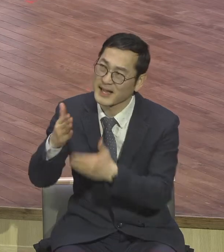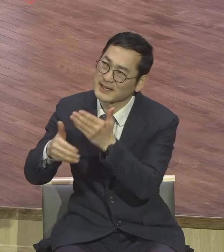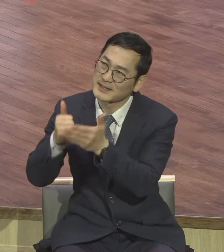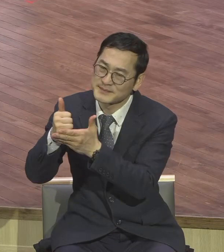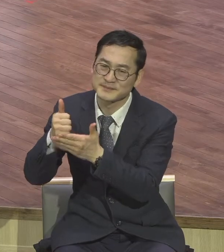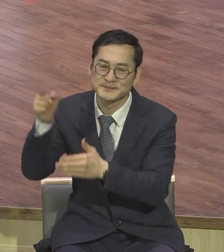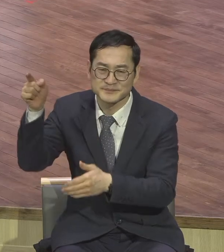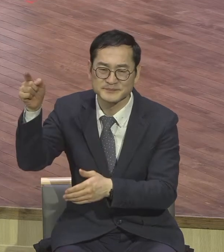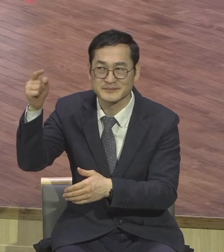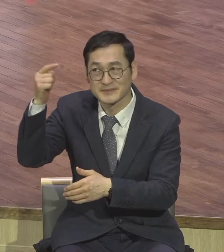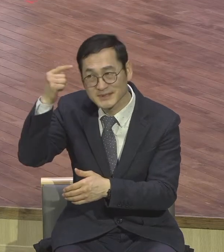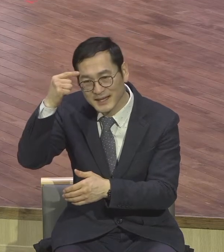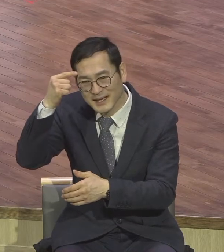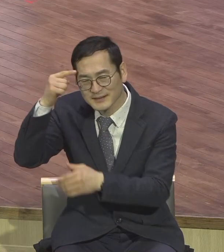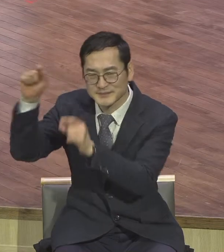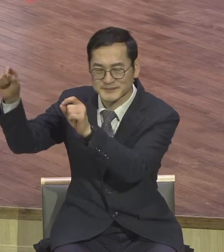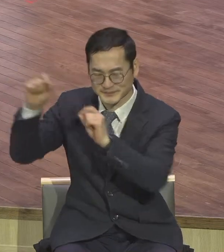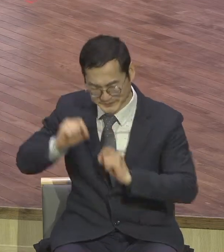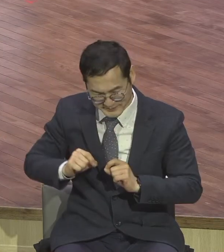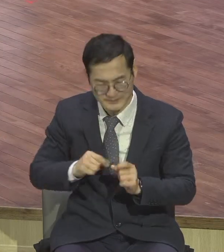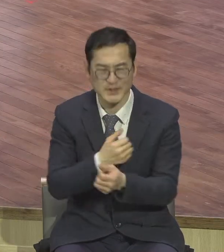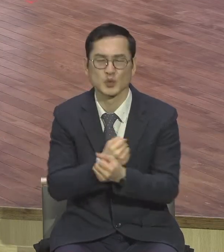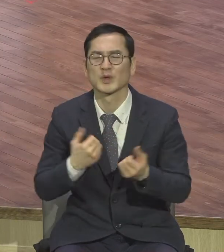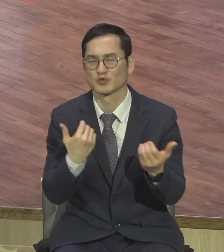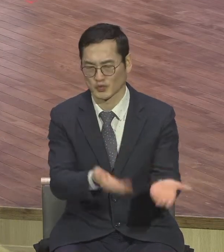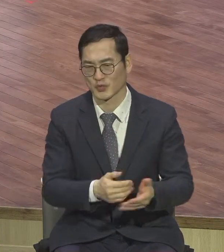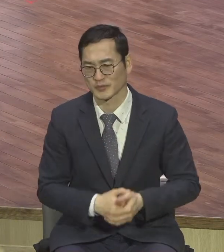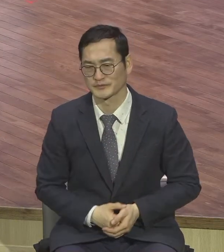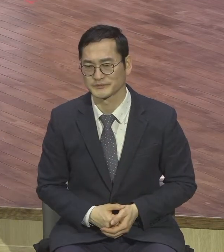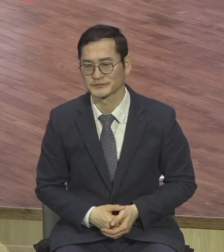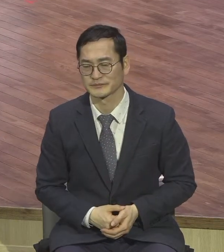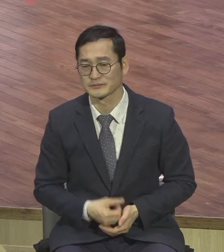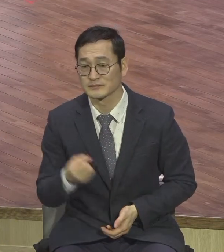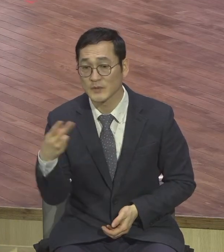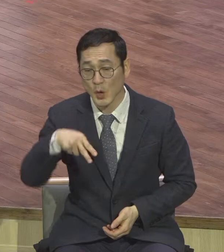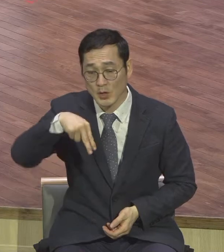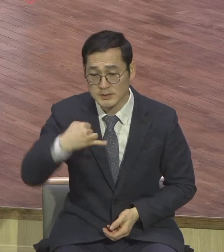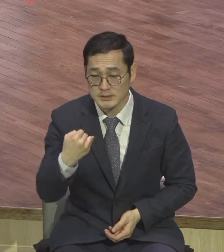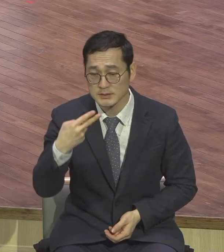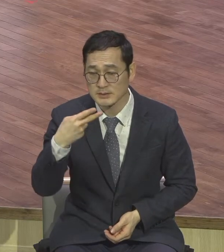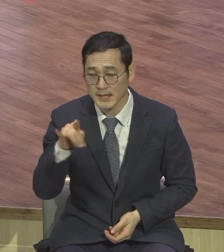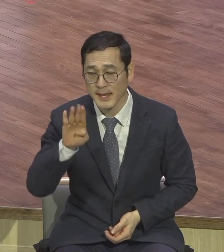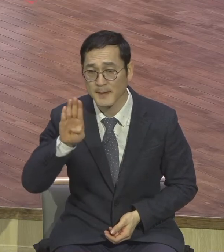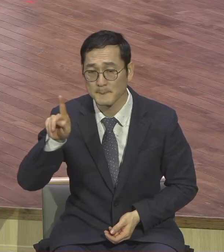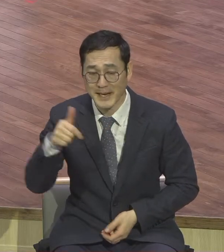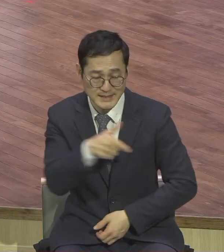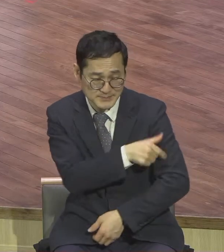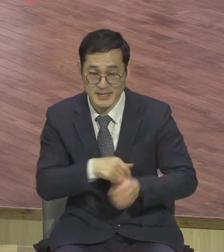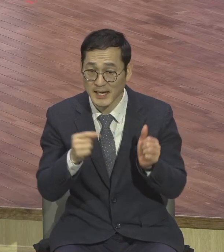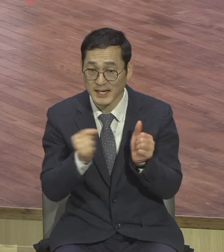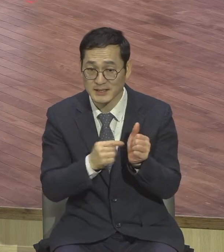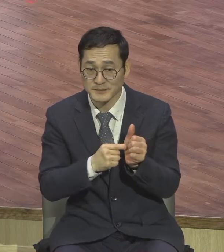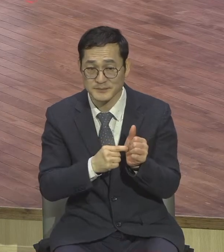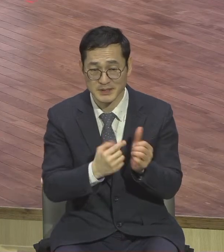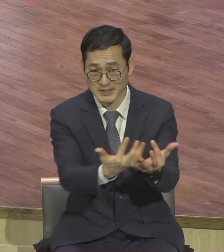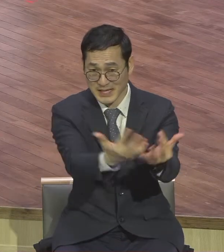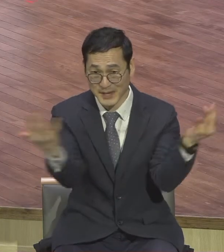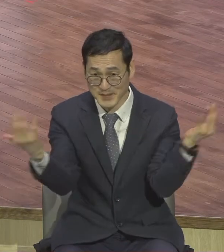세대반은 어떻습니까 자신을 돌로 치고 있어요 죽이고 있으면 돌로 치고 있습니다 돌로 쳐 죽이고 있는 자들을 향하여